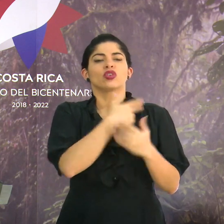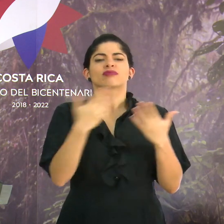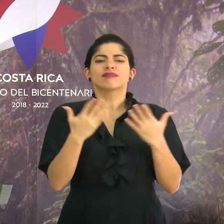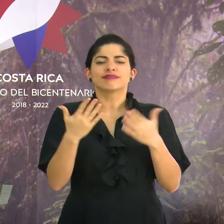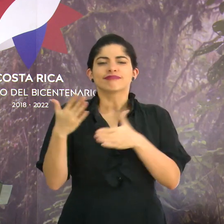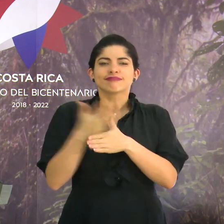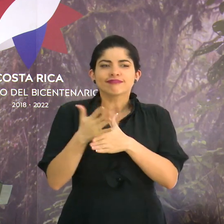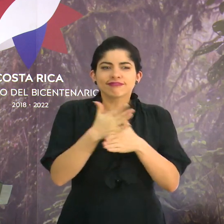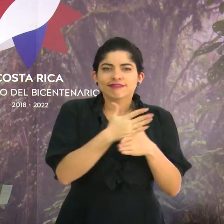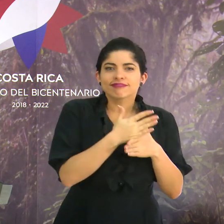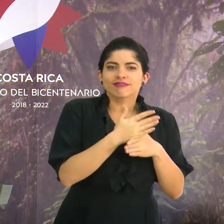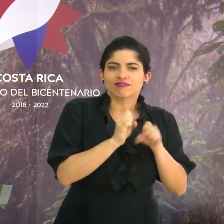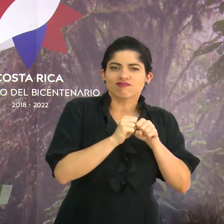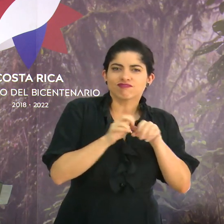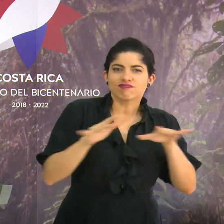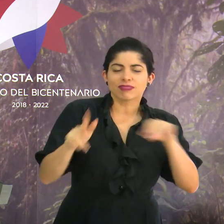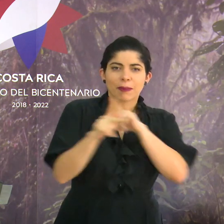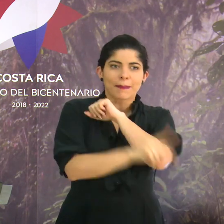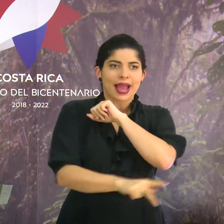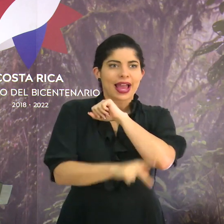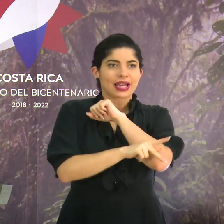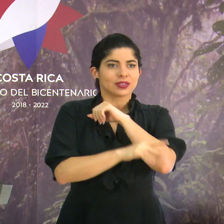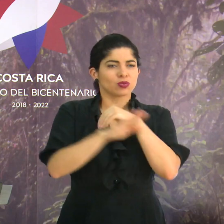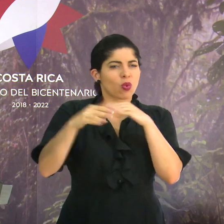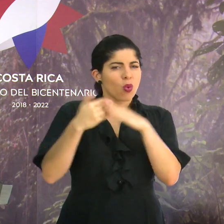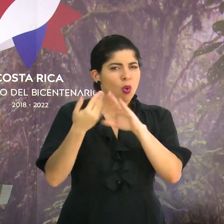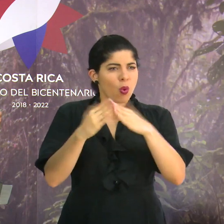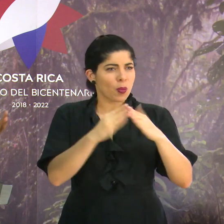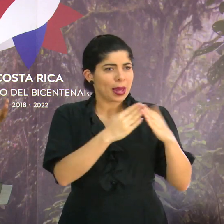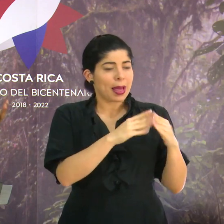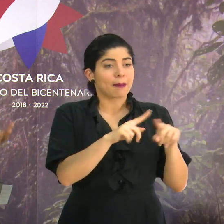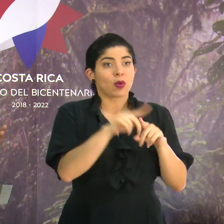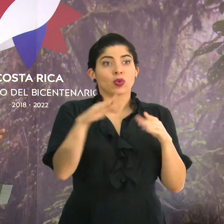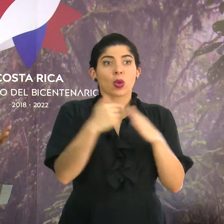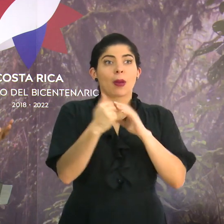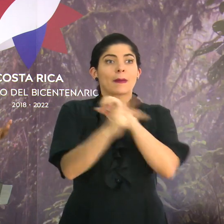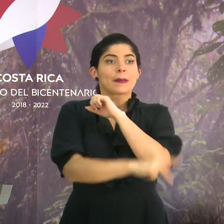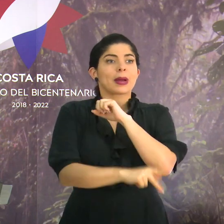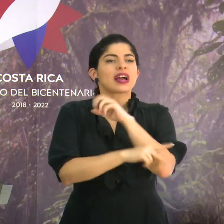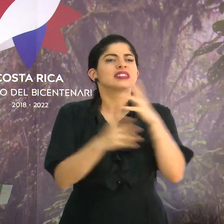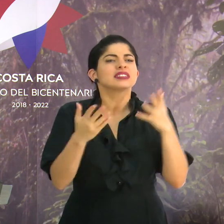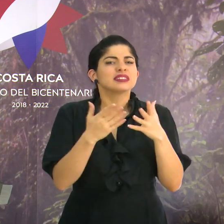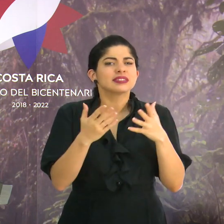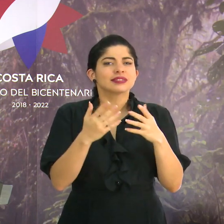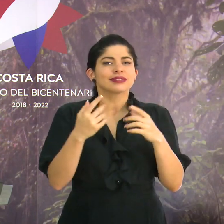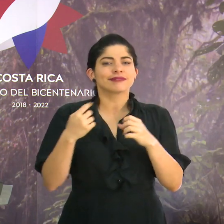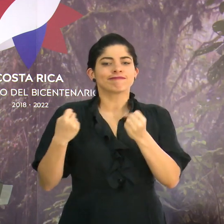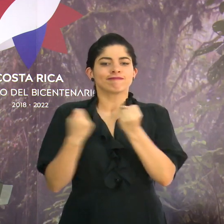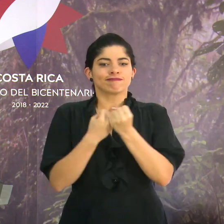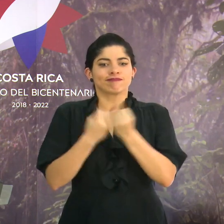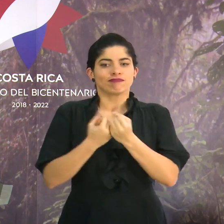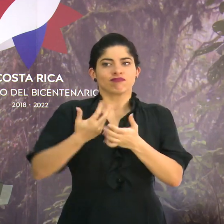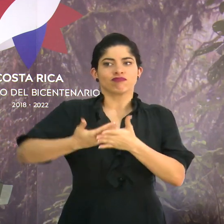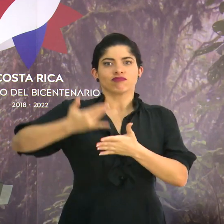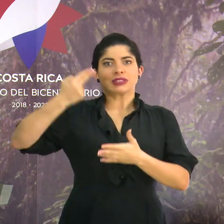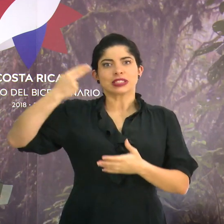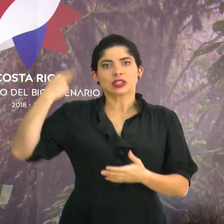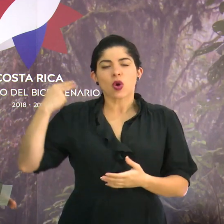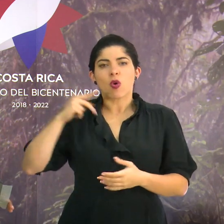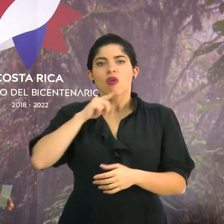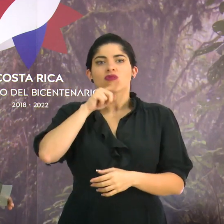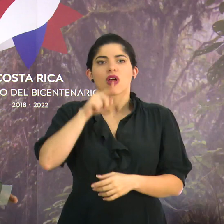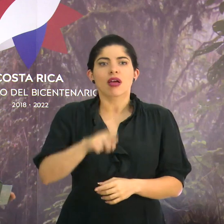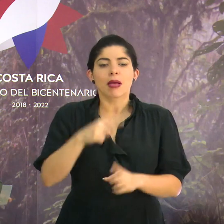en todo el país la comunidad, pero además todo el país lo que es, han sido los aportes históricos, la realidad y la